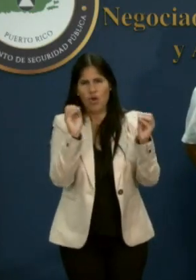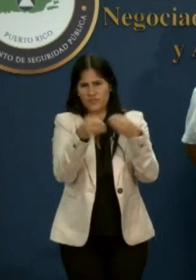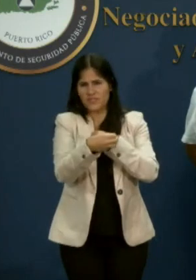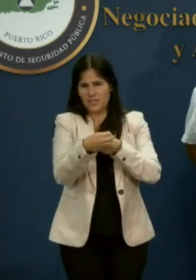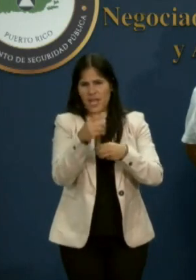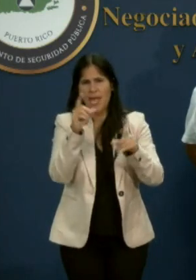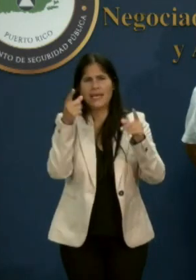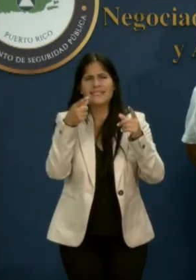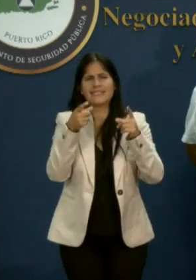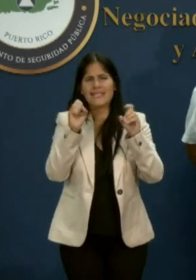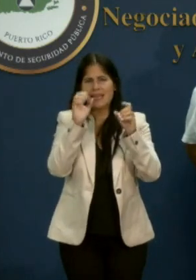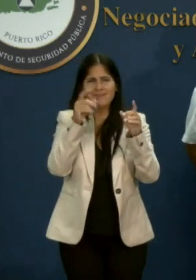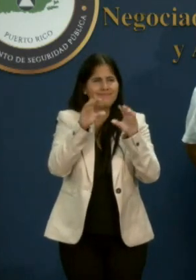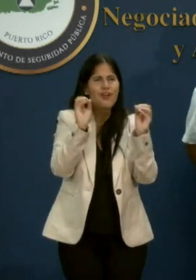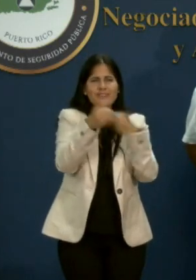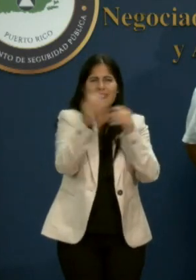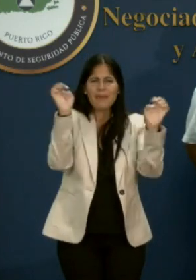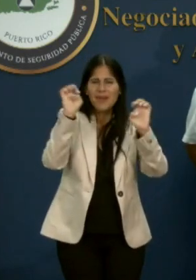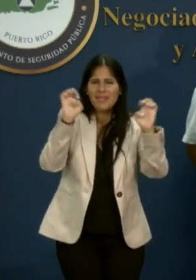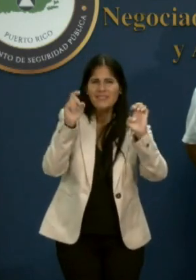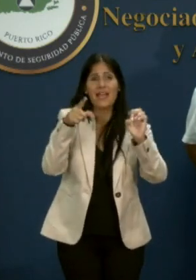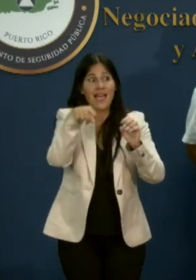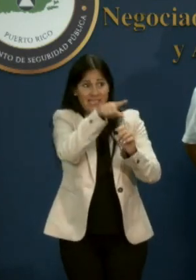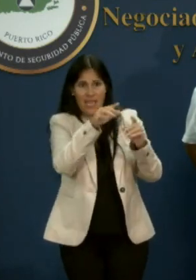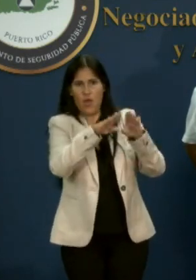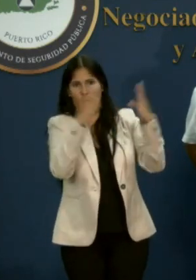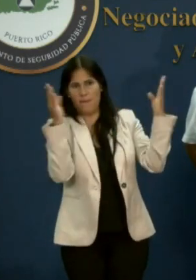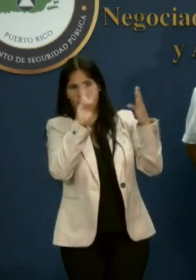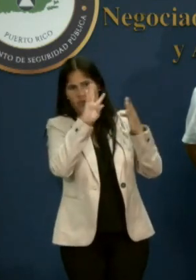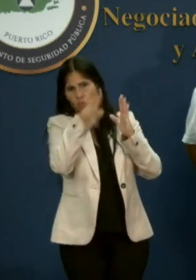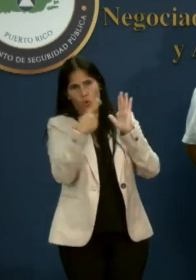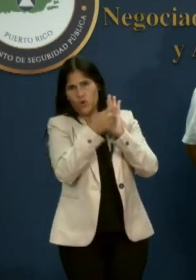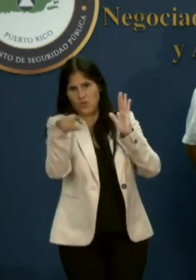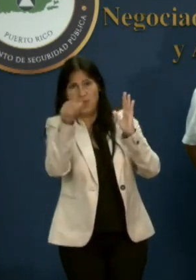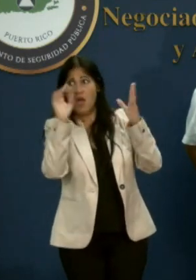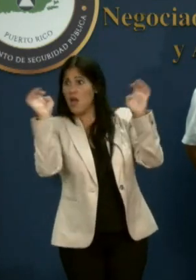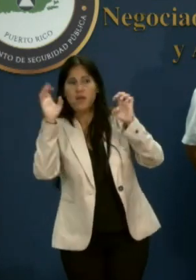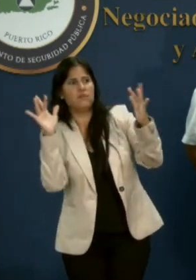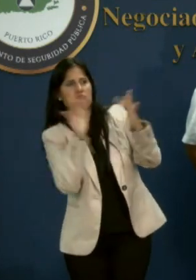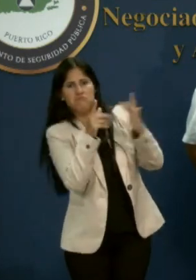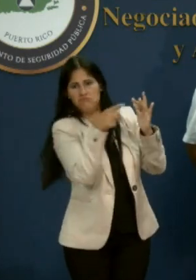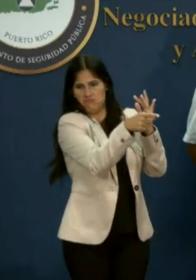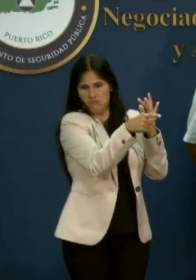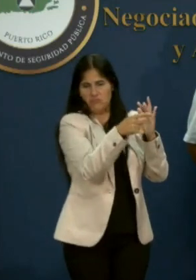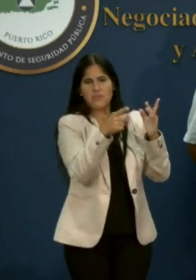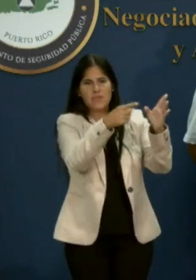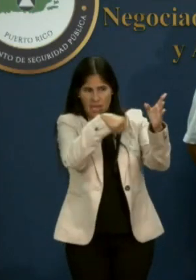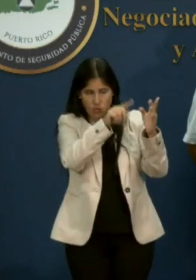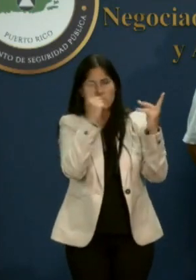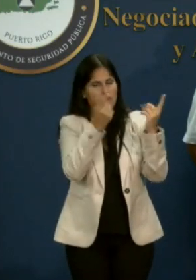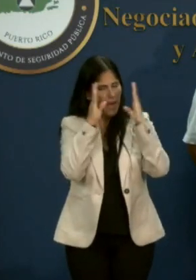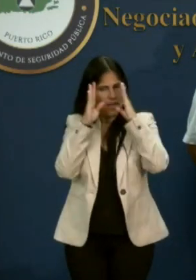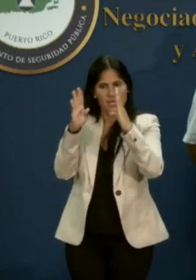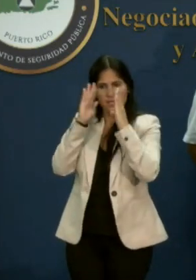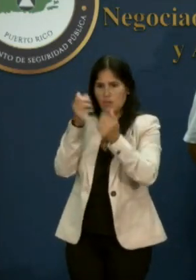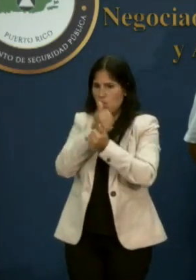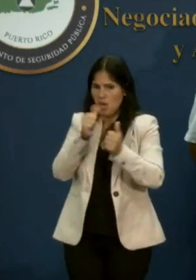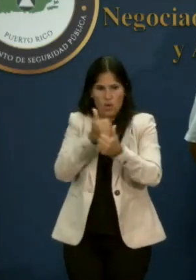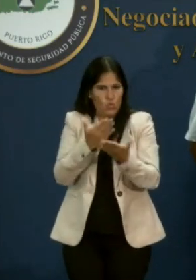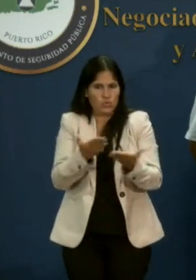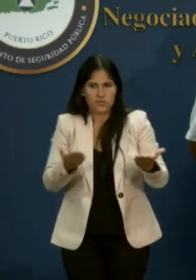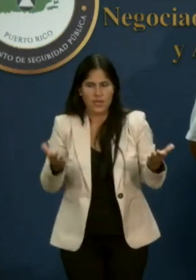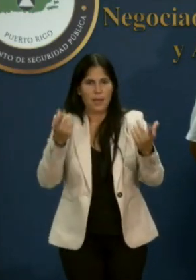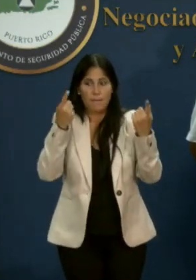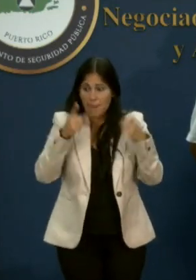nos vamos a mantener trabajando. Así que vamos a estar bien alerta junto con todas las dependencias del gobierno. Cualquier situación de